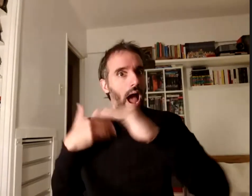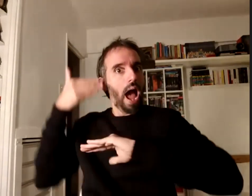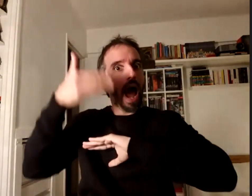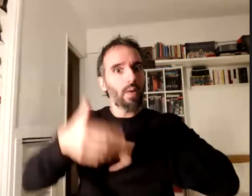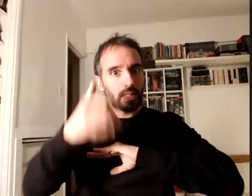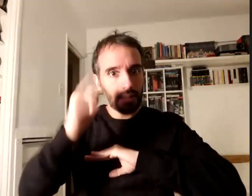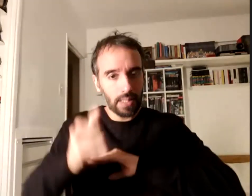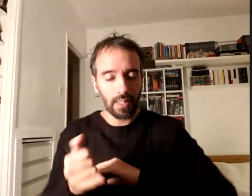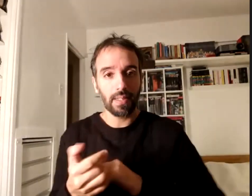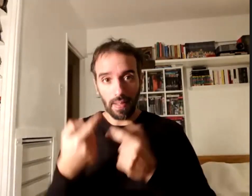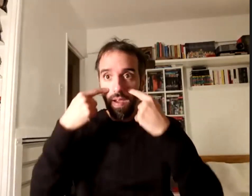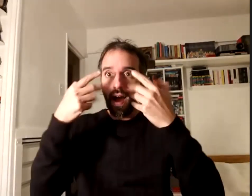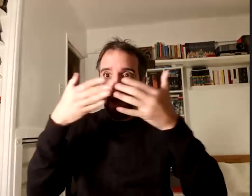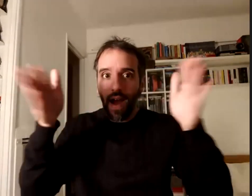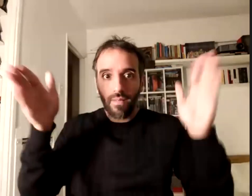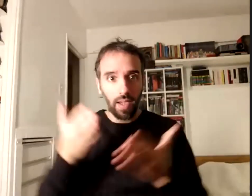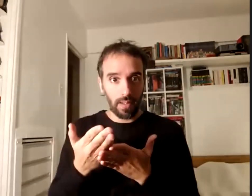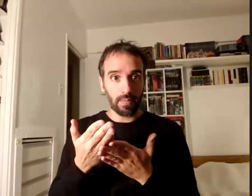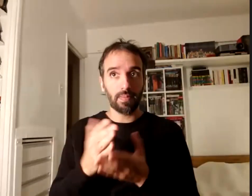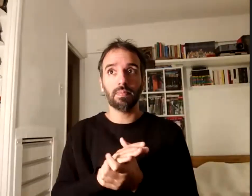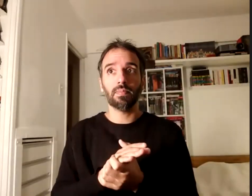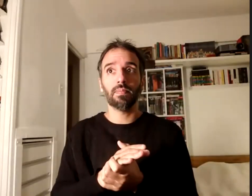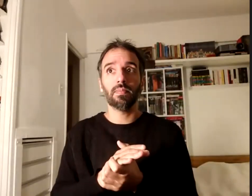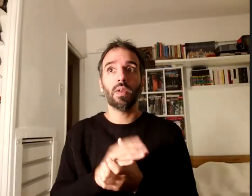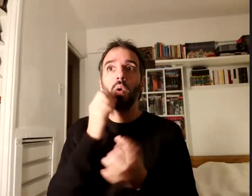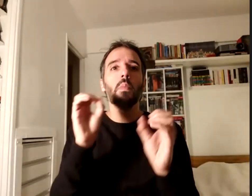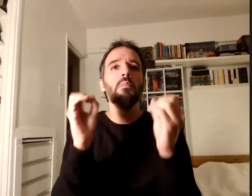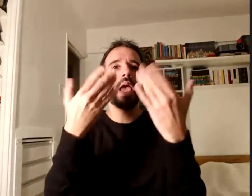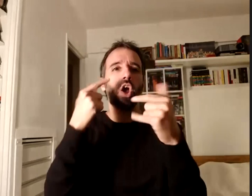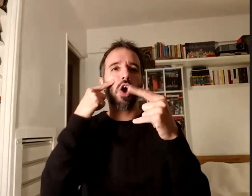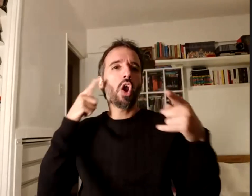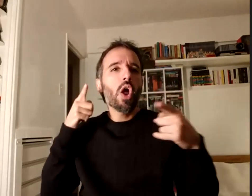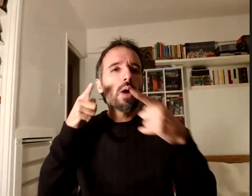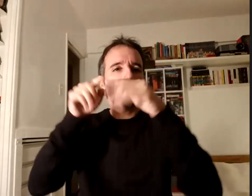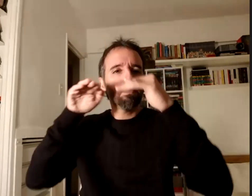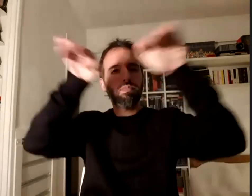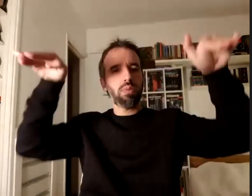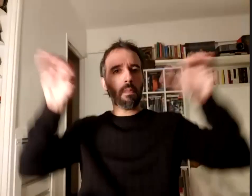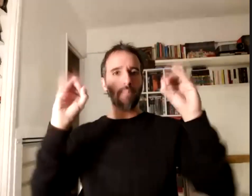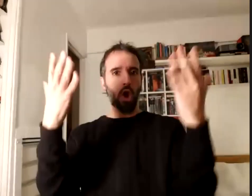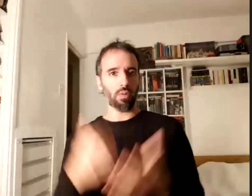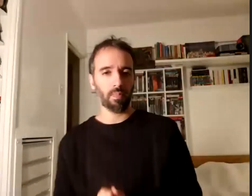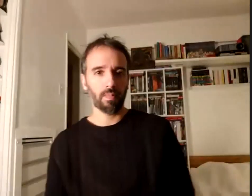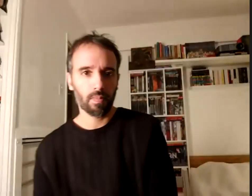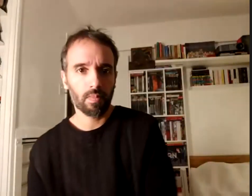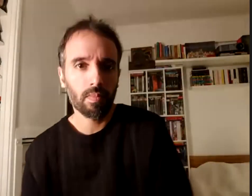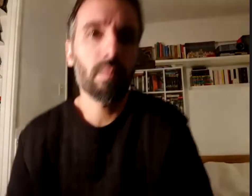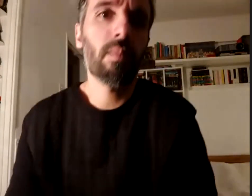haber para los viejas un mejor horizonte me gustaría contar más anécdotas pero bueno no importa